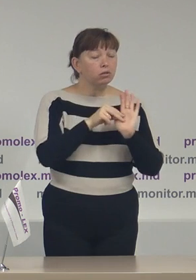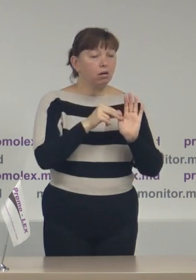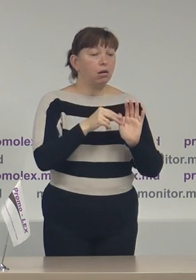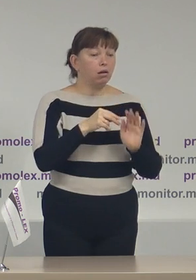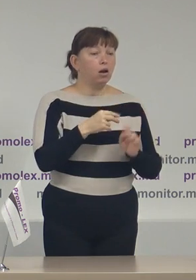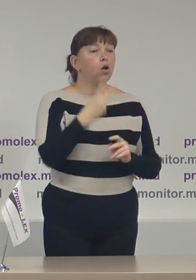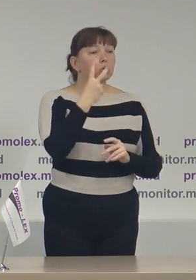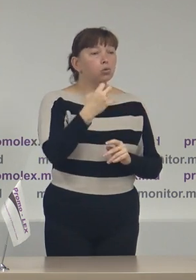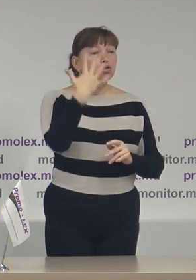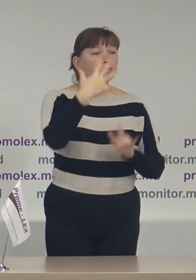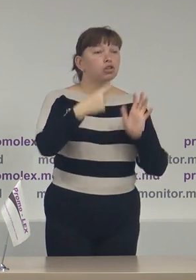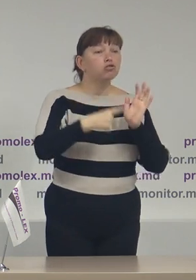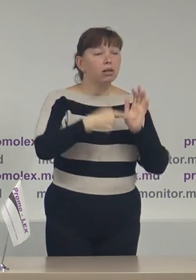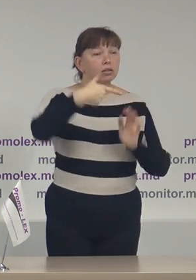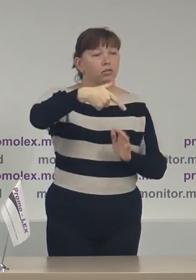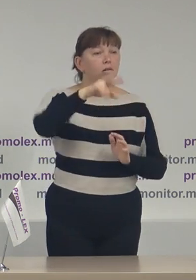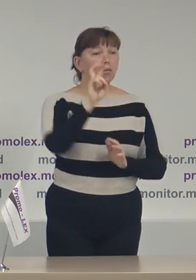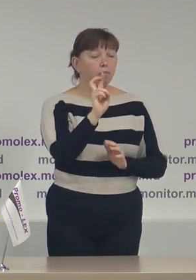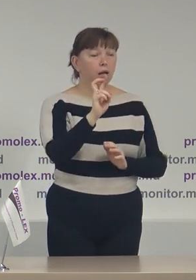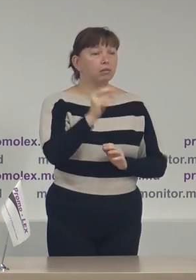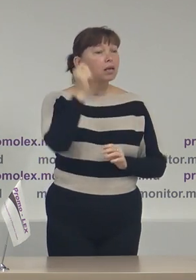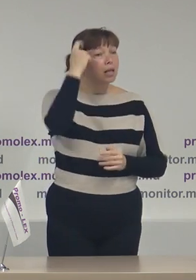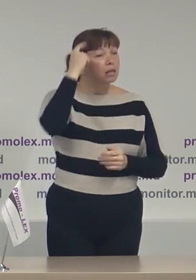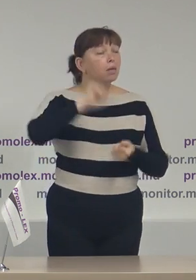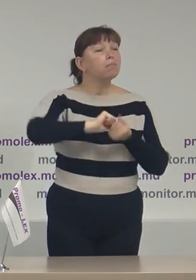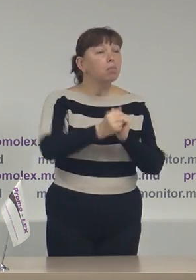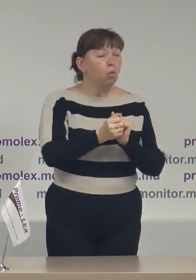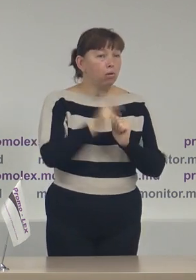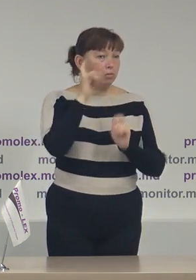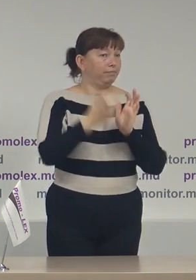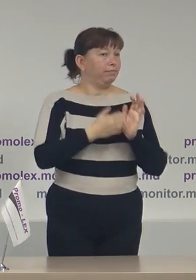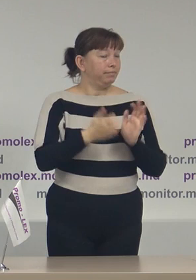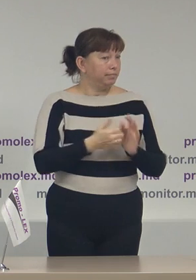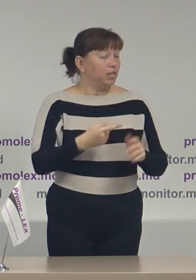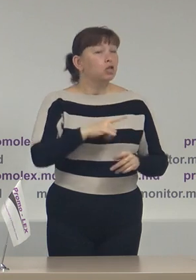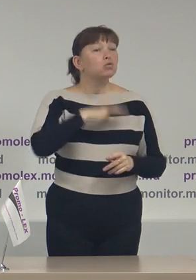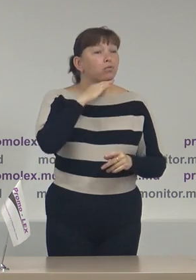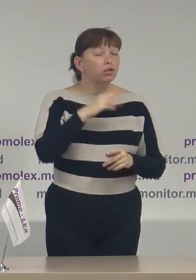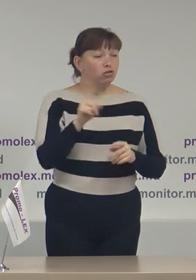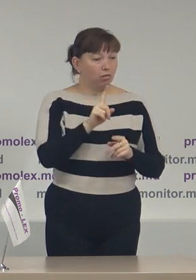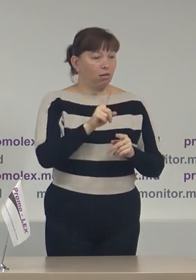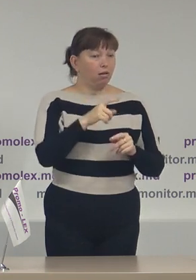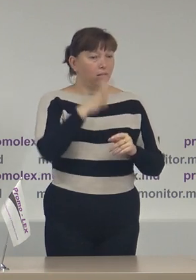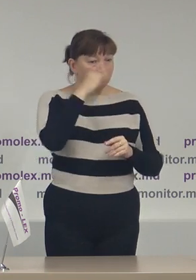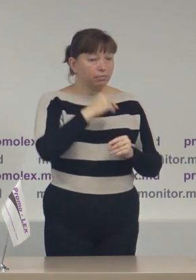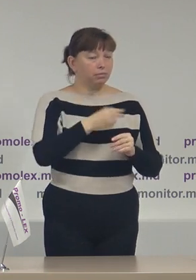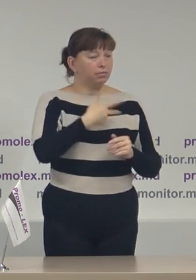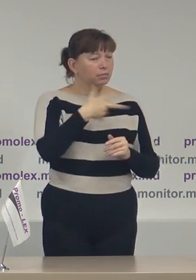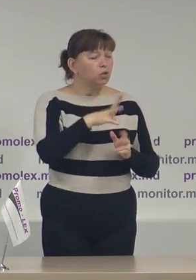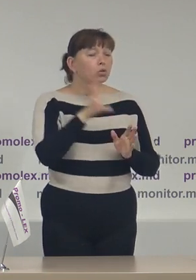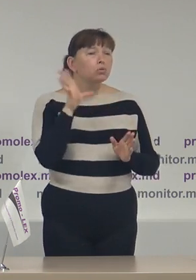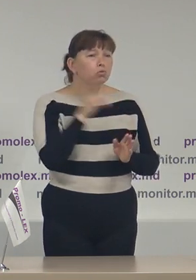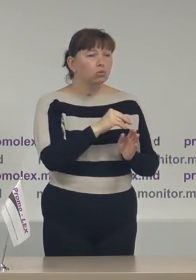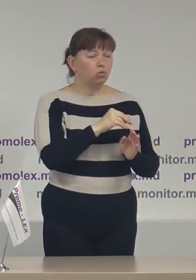256 gigabits de memorie, suficient pentru înregistrarea tuturor